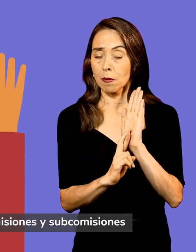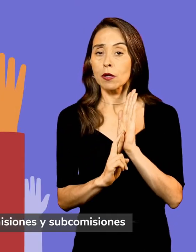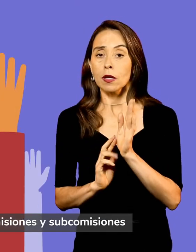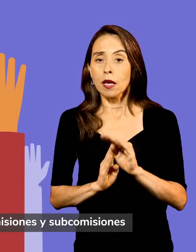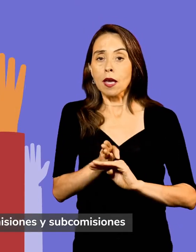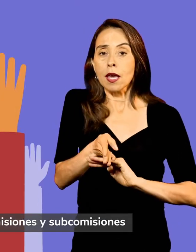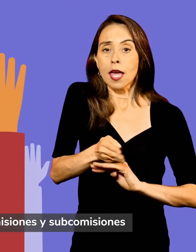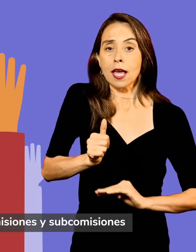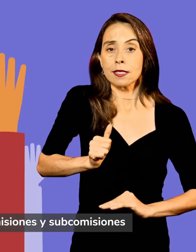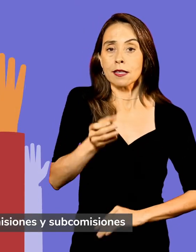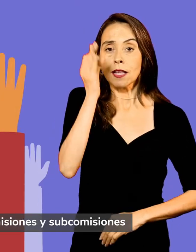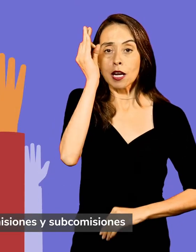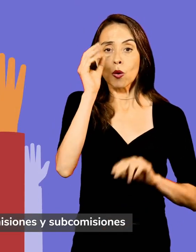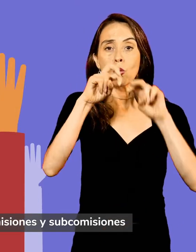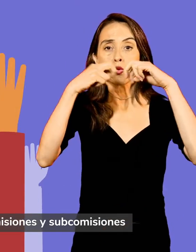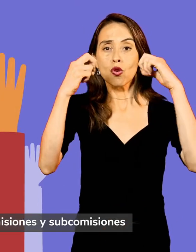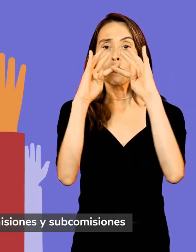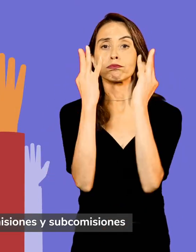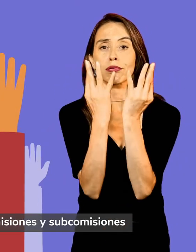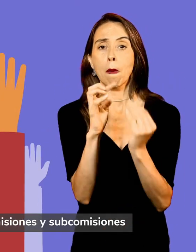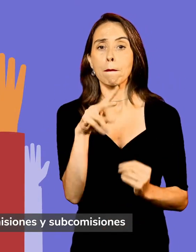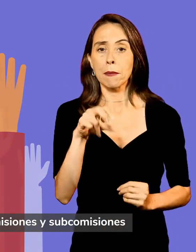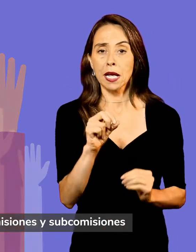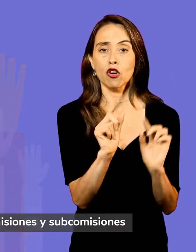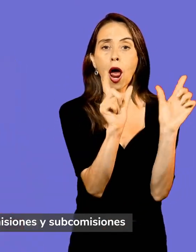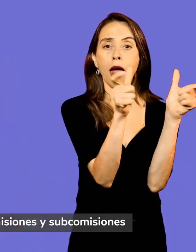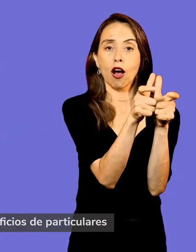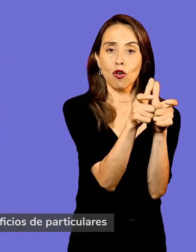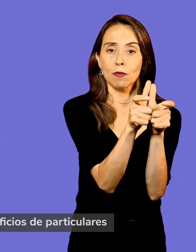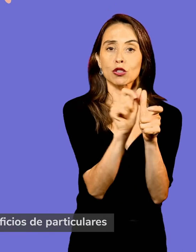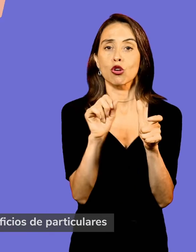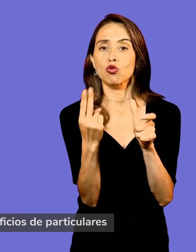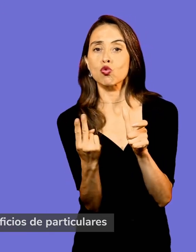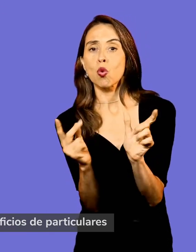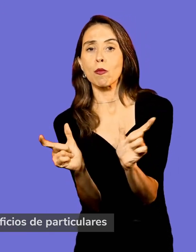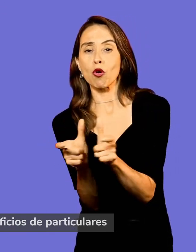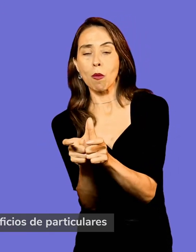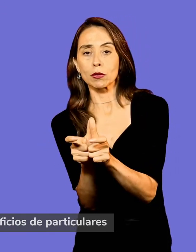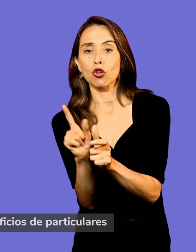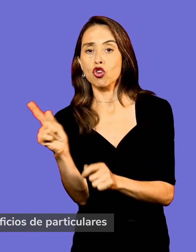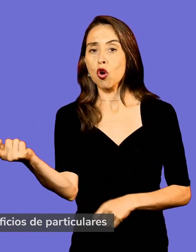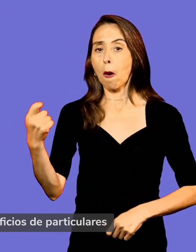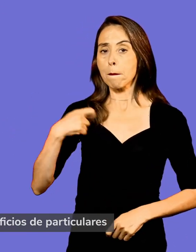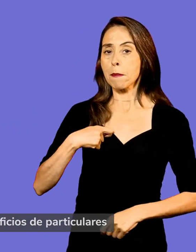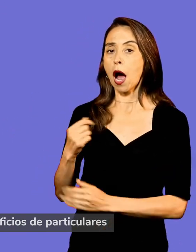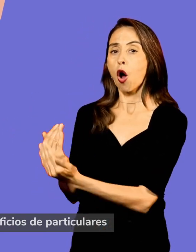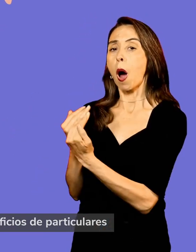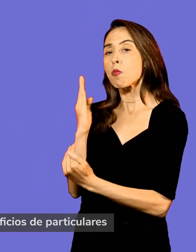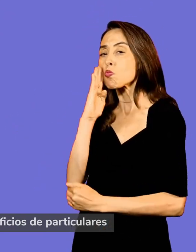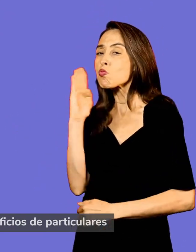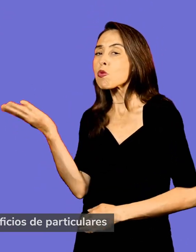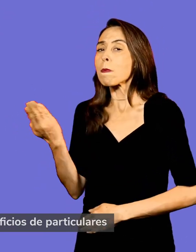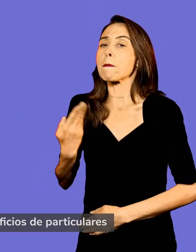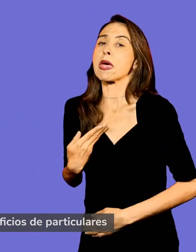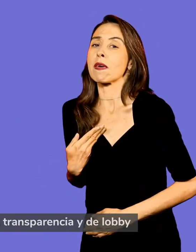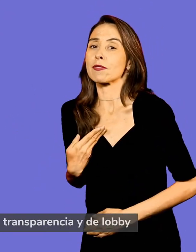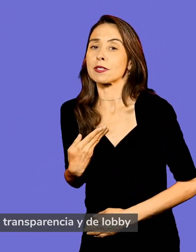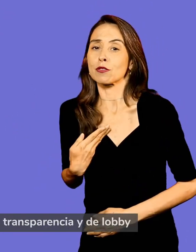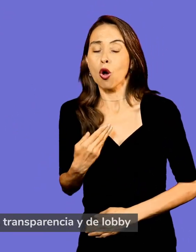sesiones del pleno, comisiones y subcomisiones no recibir pagos, apoyos o beneficios particulares cumplir con las